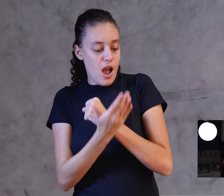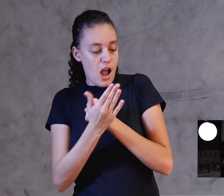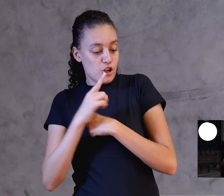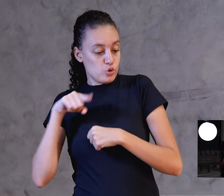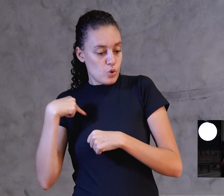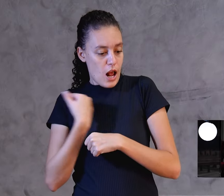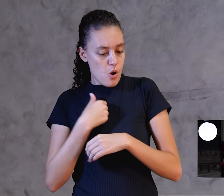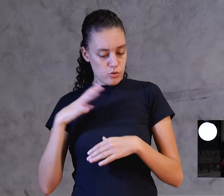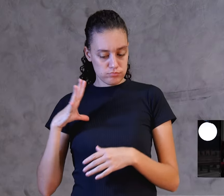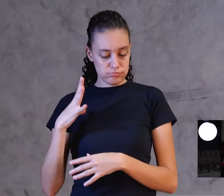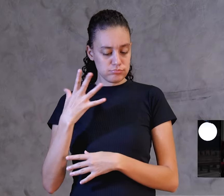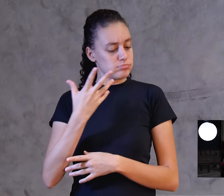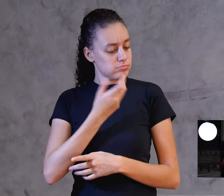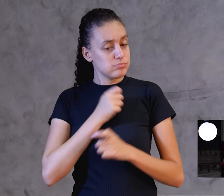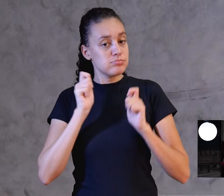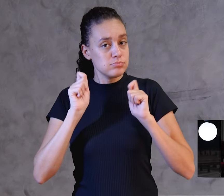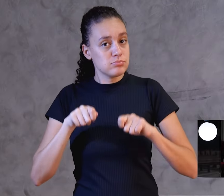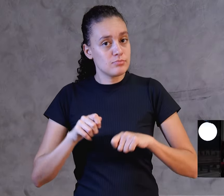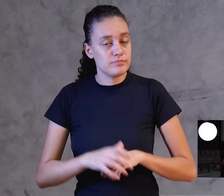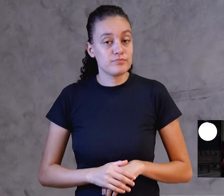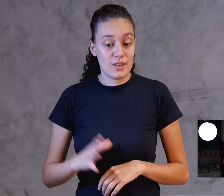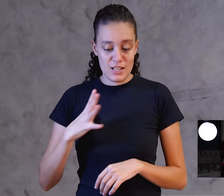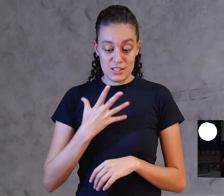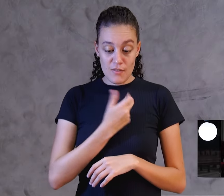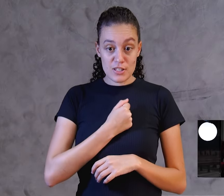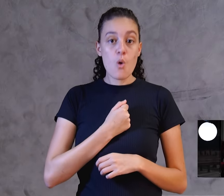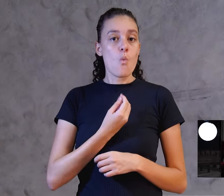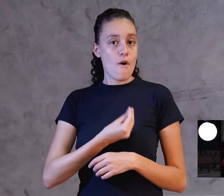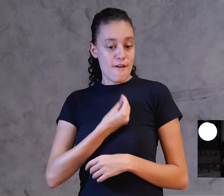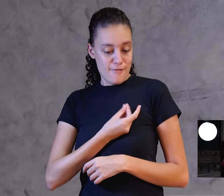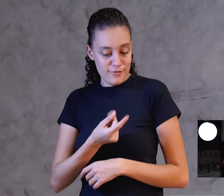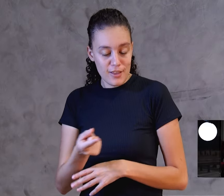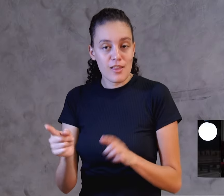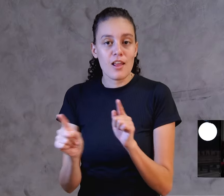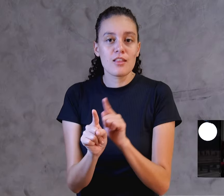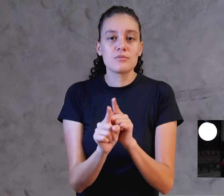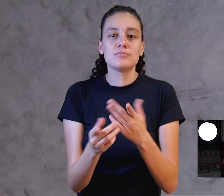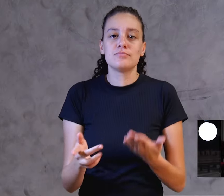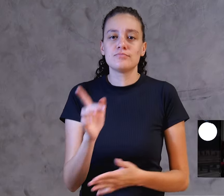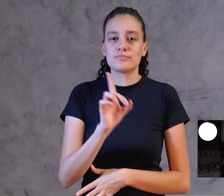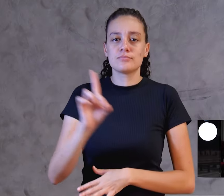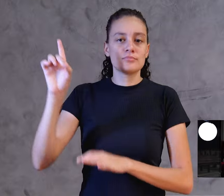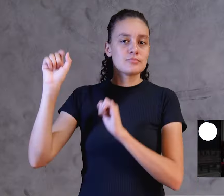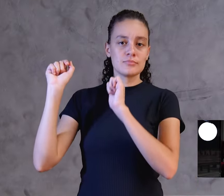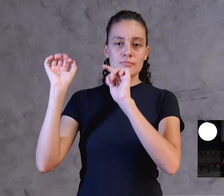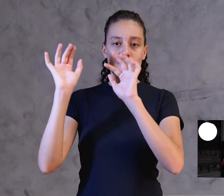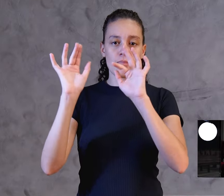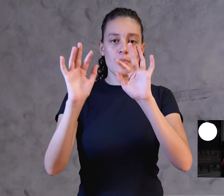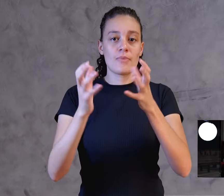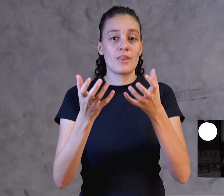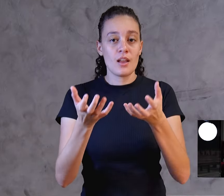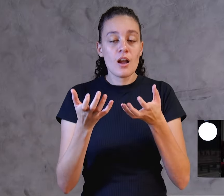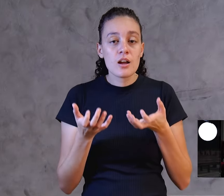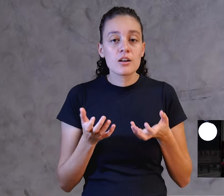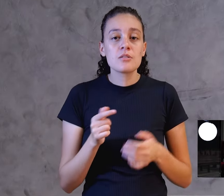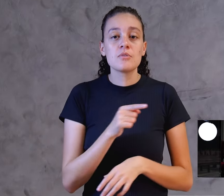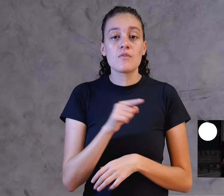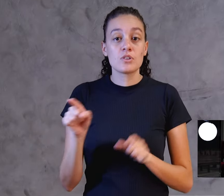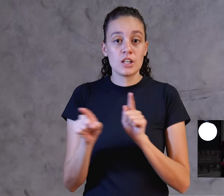salvação e à salvação à vida eterna. Deus abençoe a todos. Nós queremos que você esteja no canal também. Para